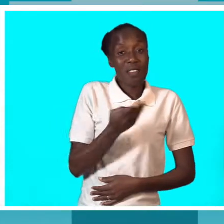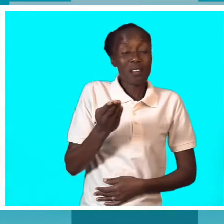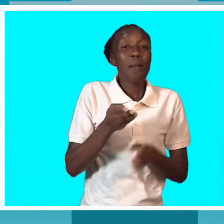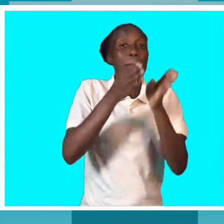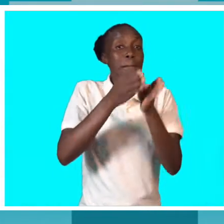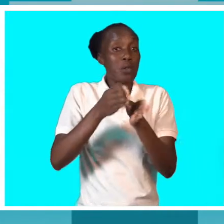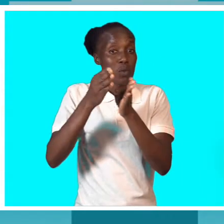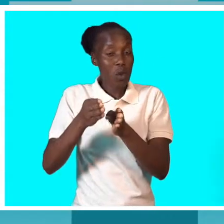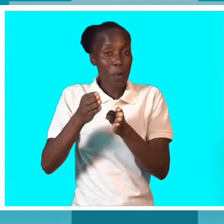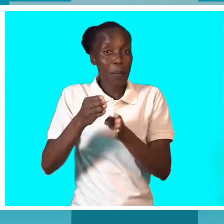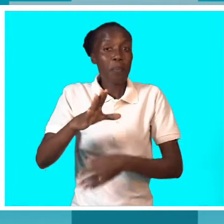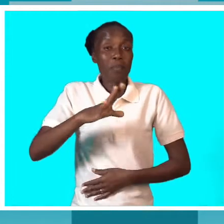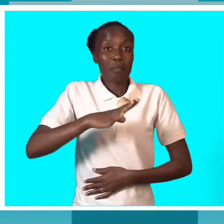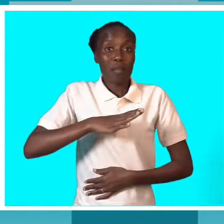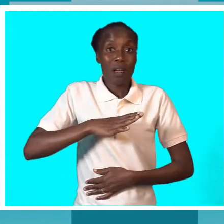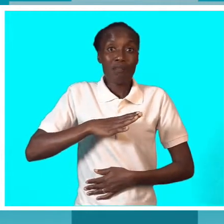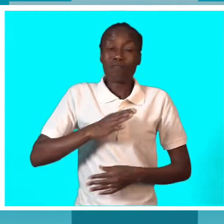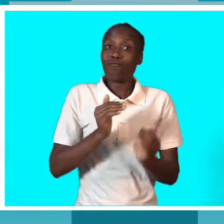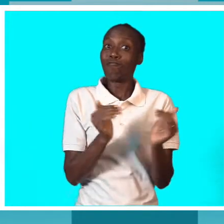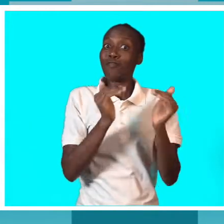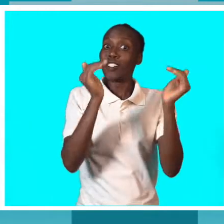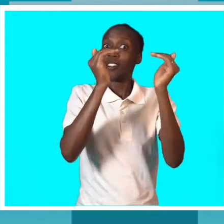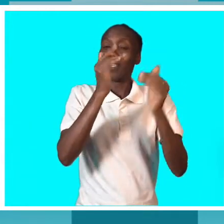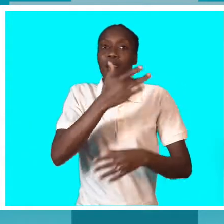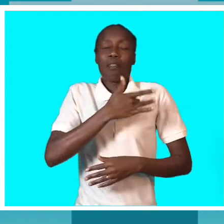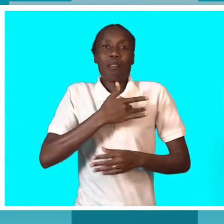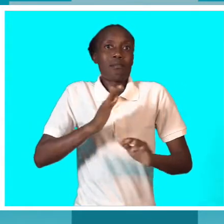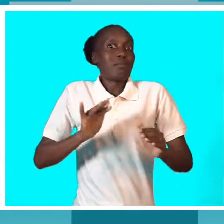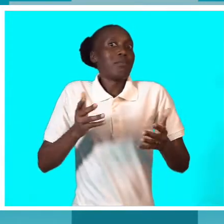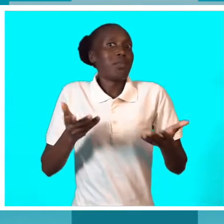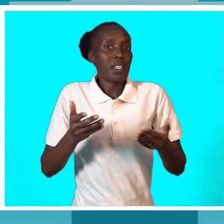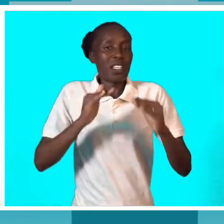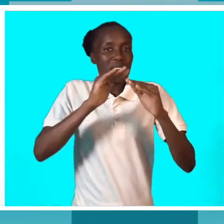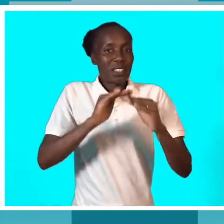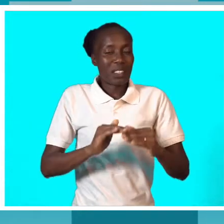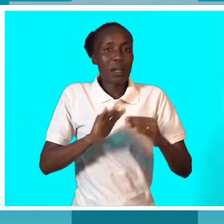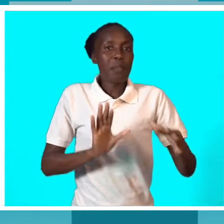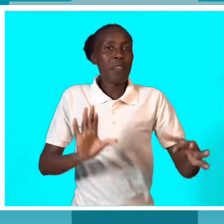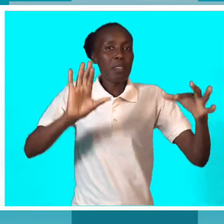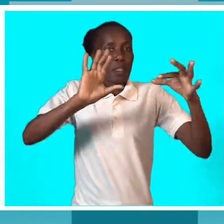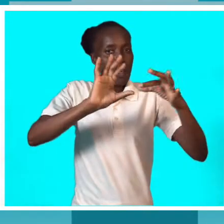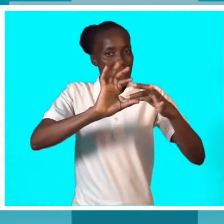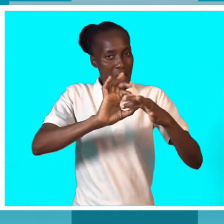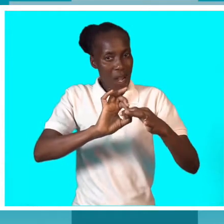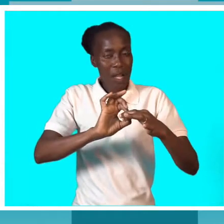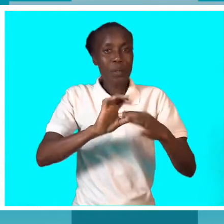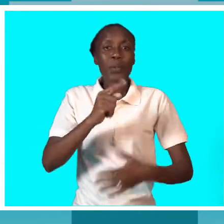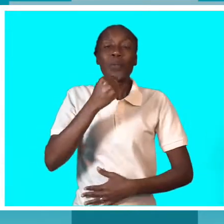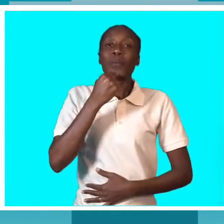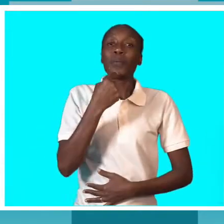de satisfação. E isto está diretamente com aquilo que nós chamamos de ego. O ego é o